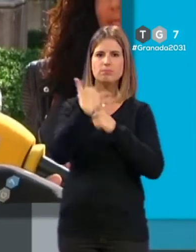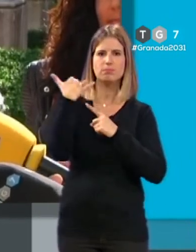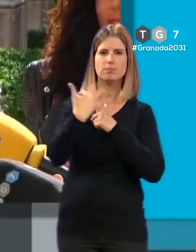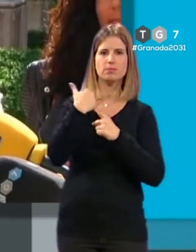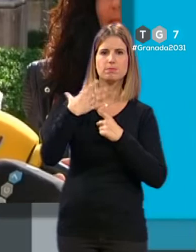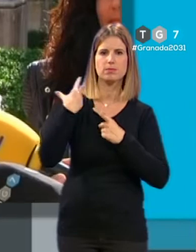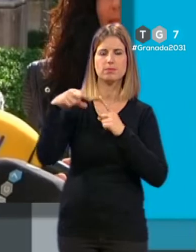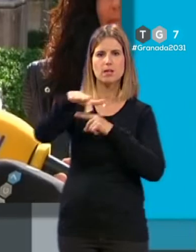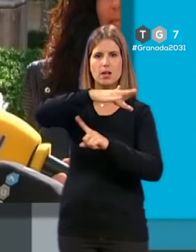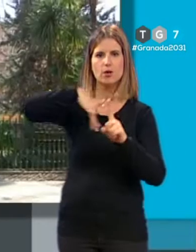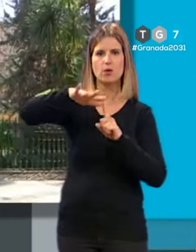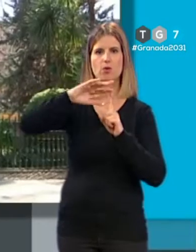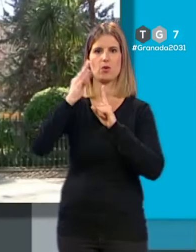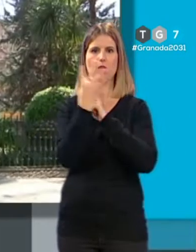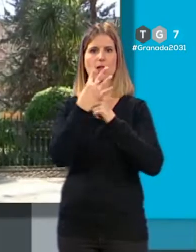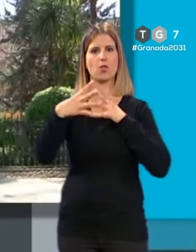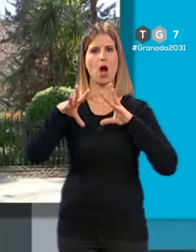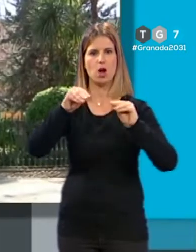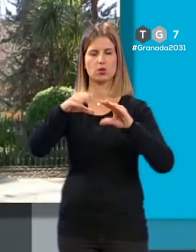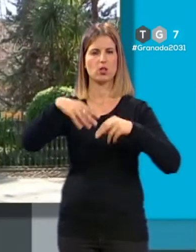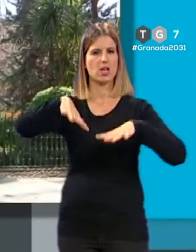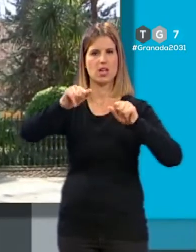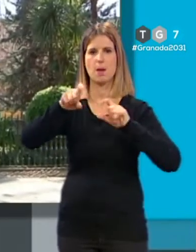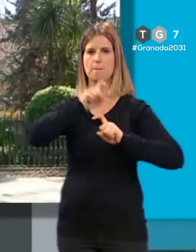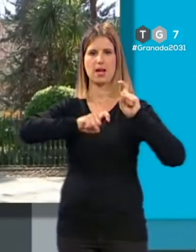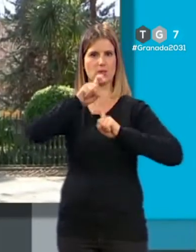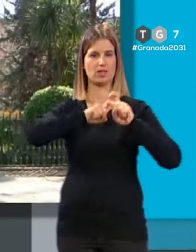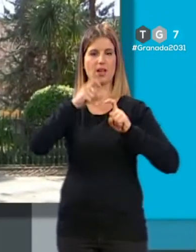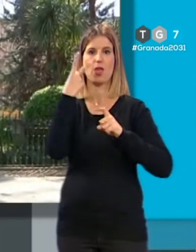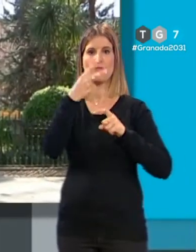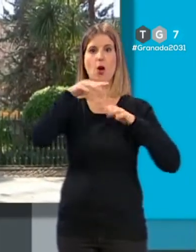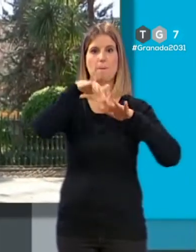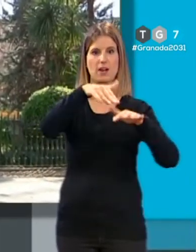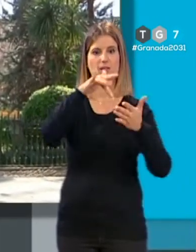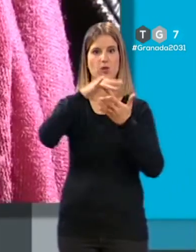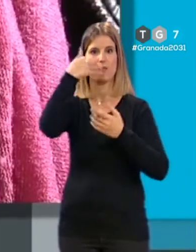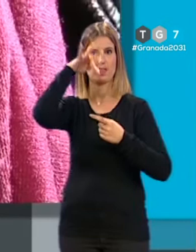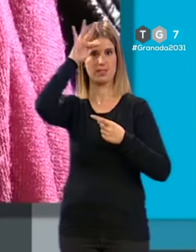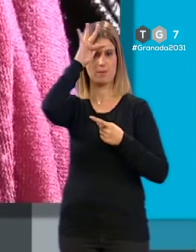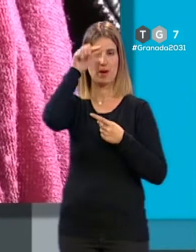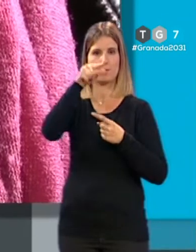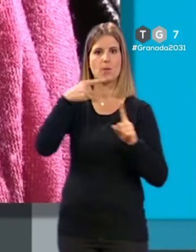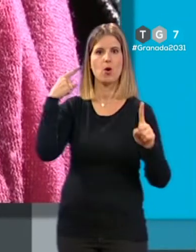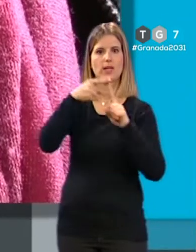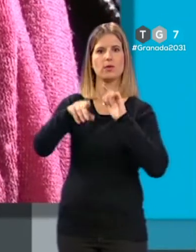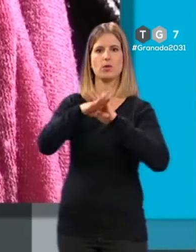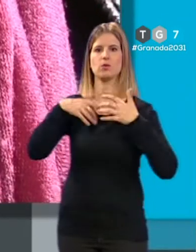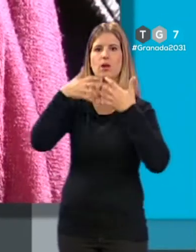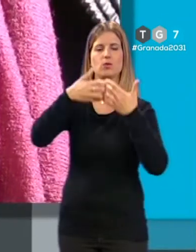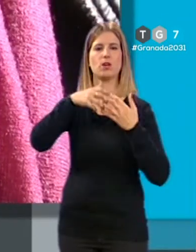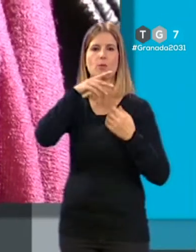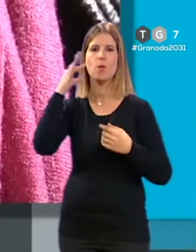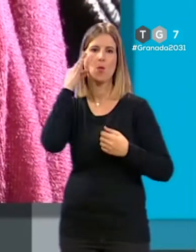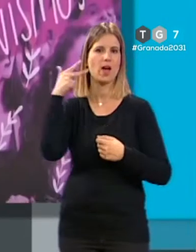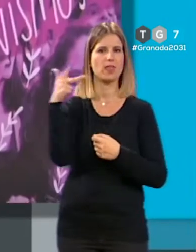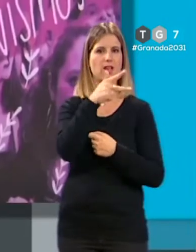acusando van a conseguir que demos ni un paso atrás. Dos manifestaciones se darán cita este fin de semana con este fin el de seguir luchando por los derechos de la